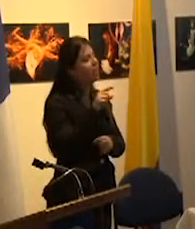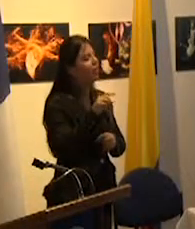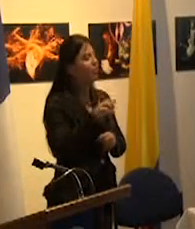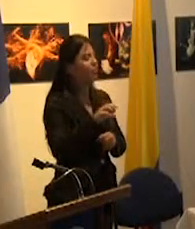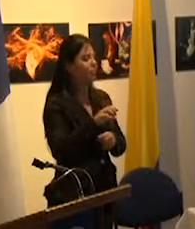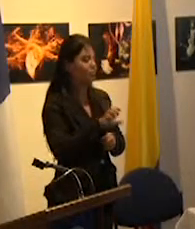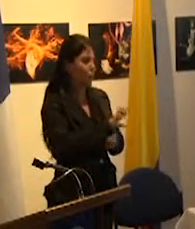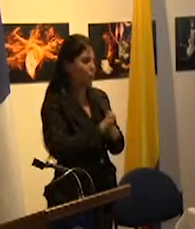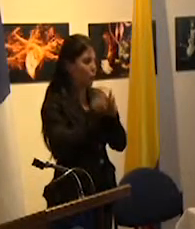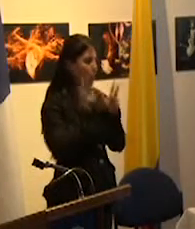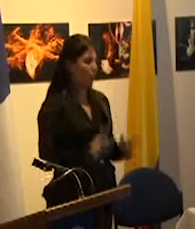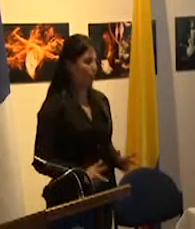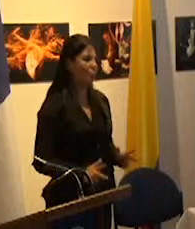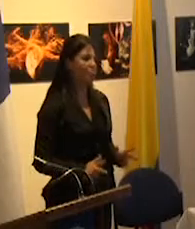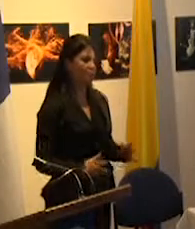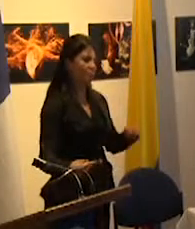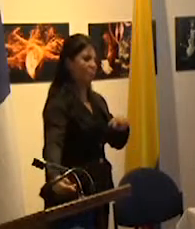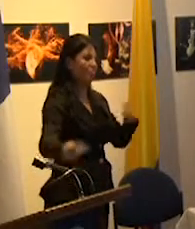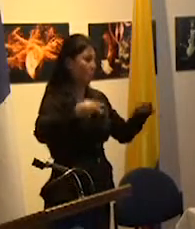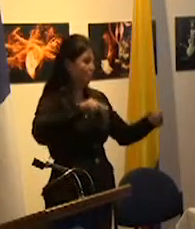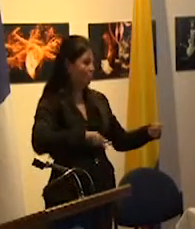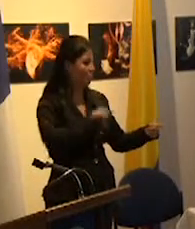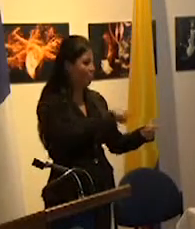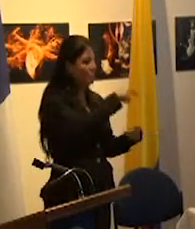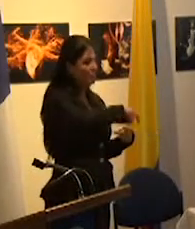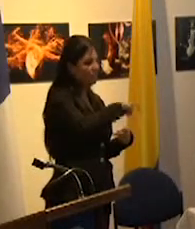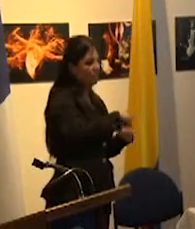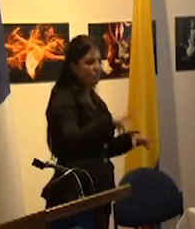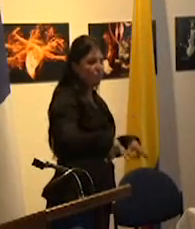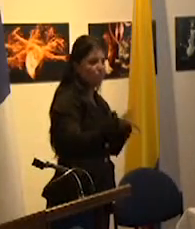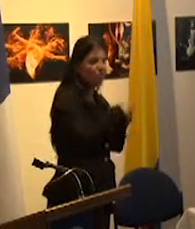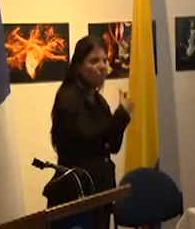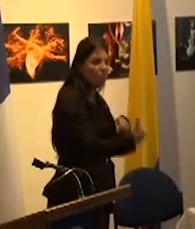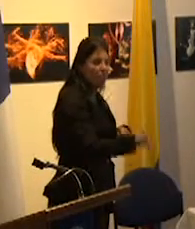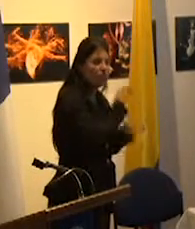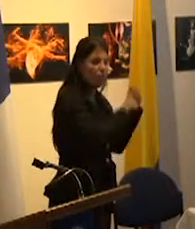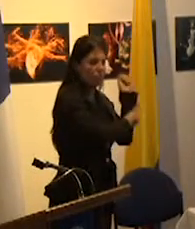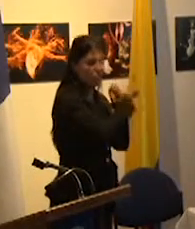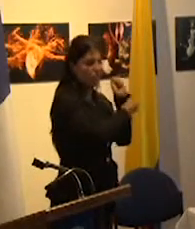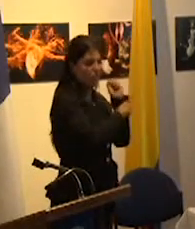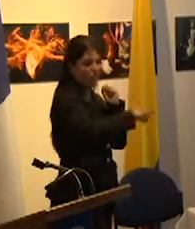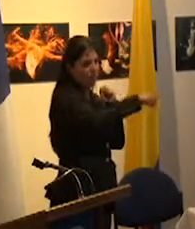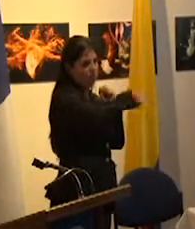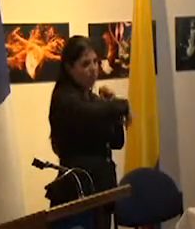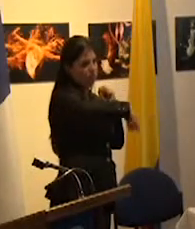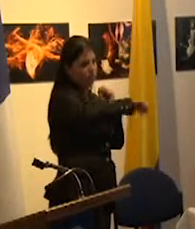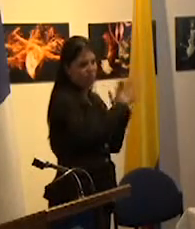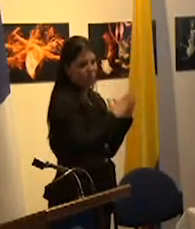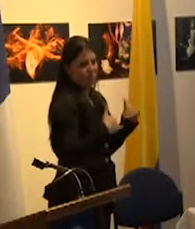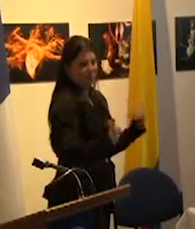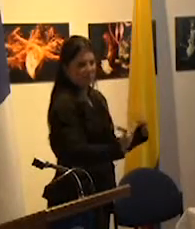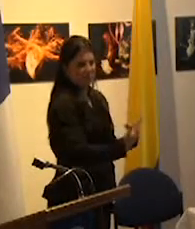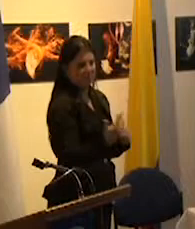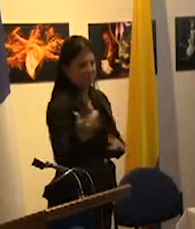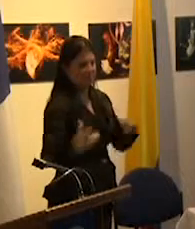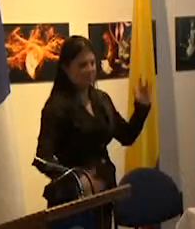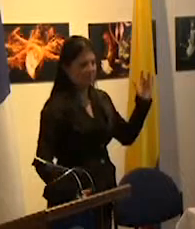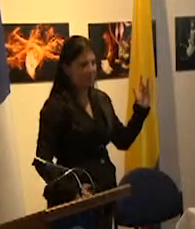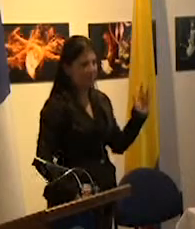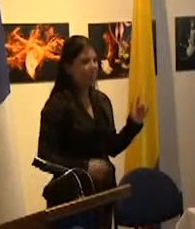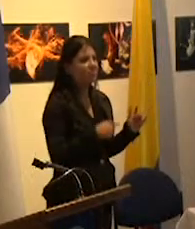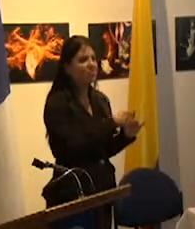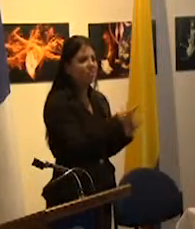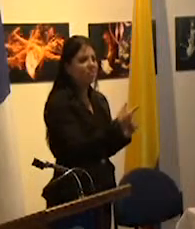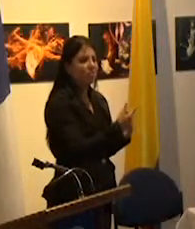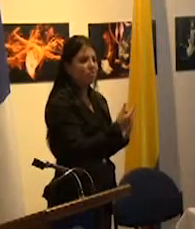además resulta contradictoria con la necesidad de las sociedades contemporáneas de tener contar